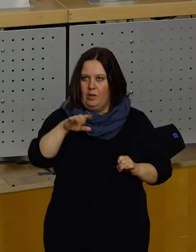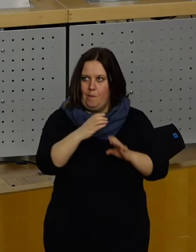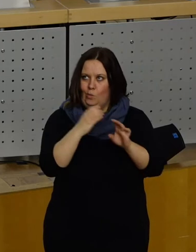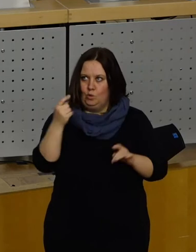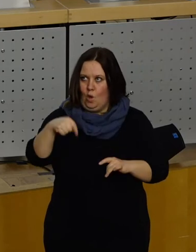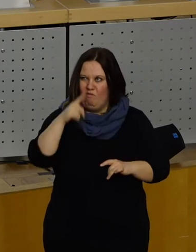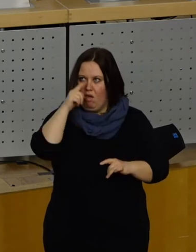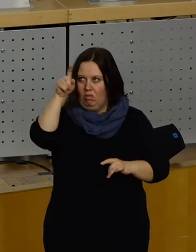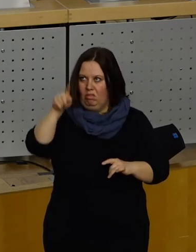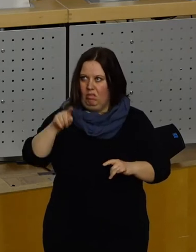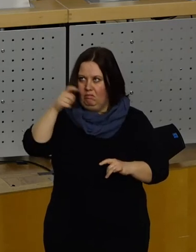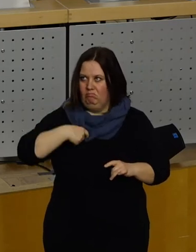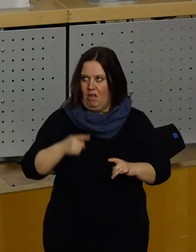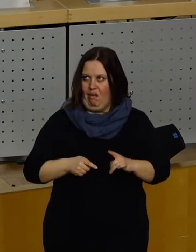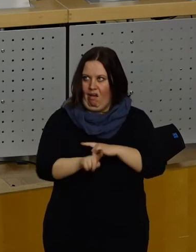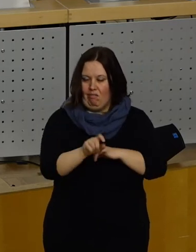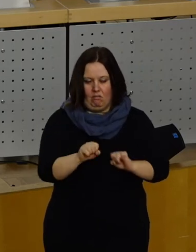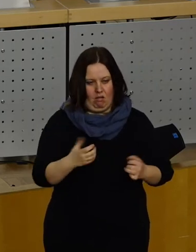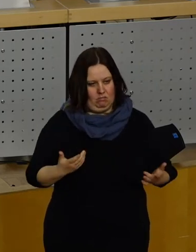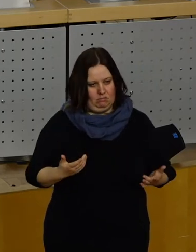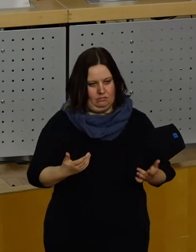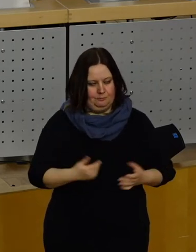schnell umgesetzt werden kann.